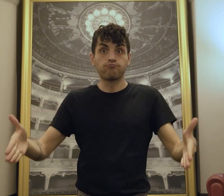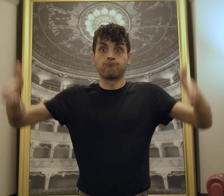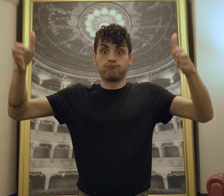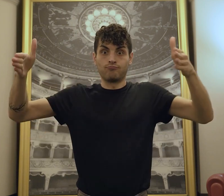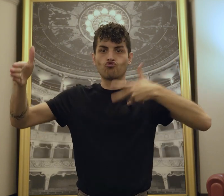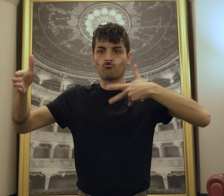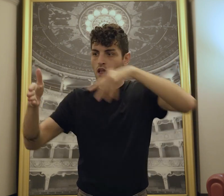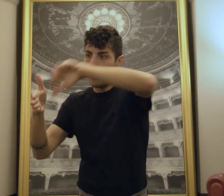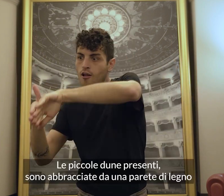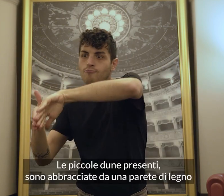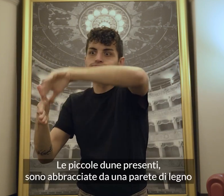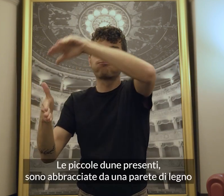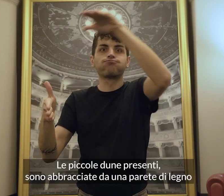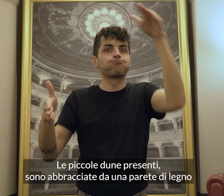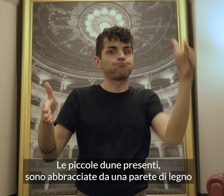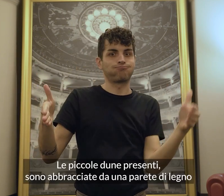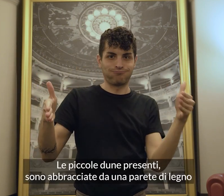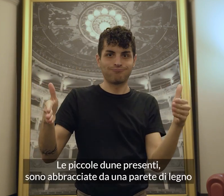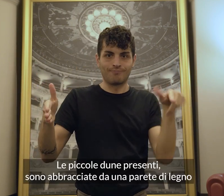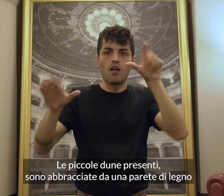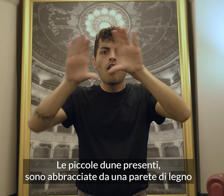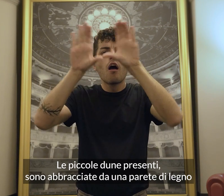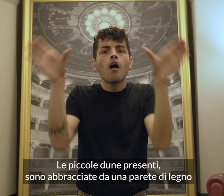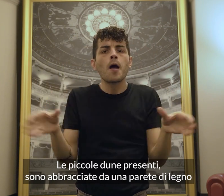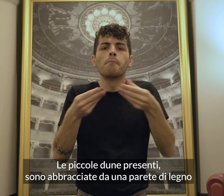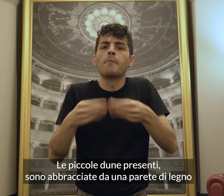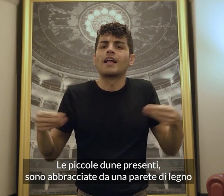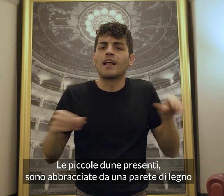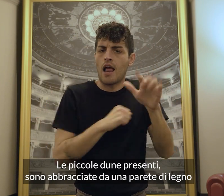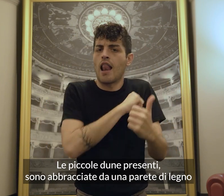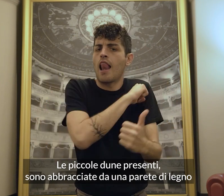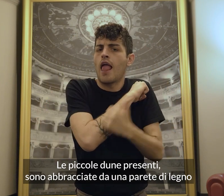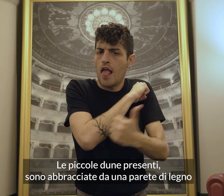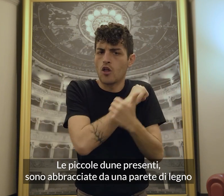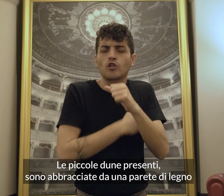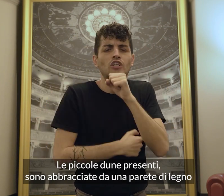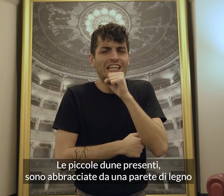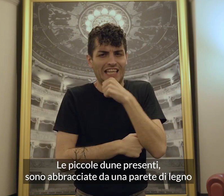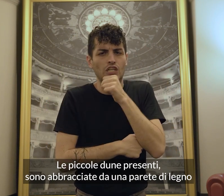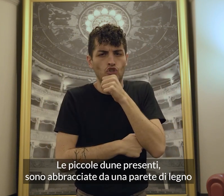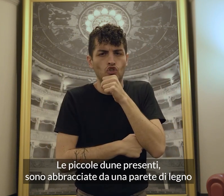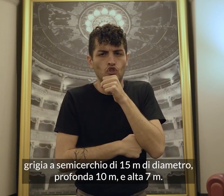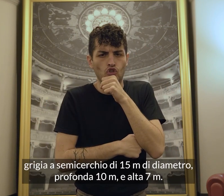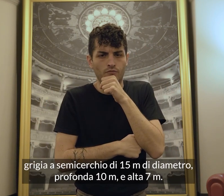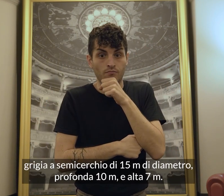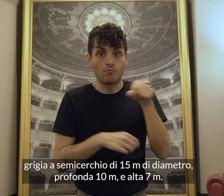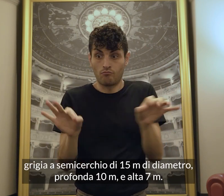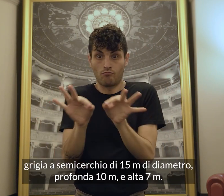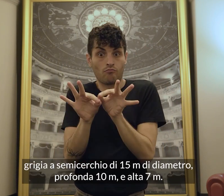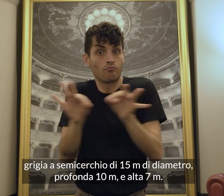Le piccole dune presenti sono abbracciate da una parete di legno grigia a semicerchio